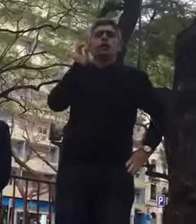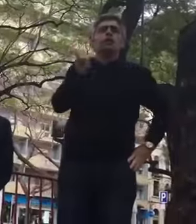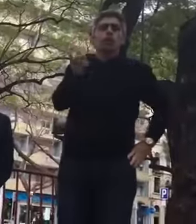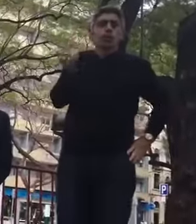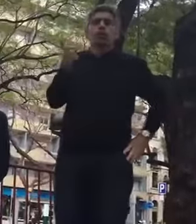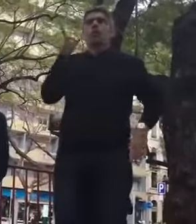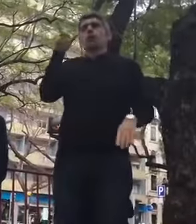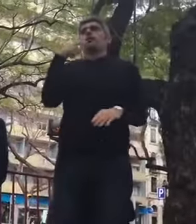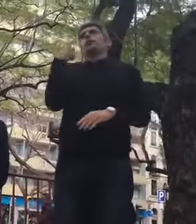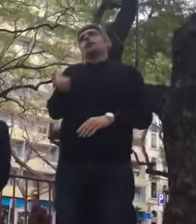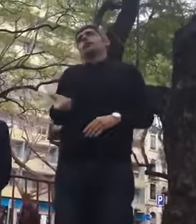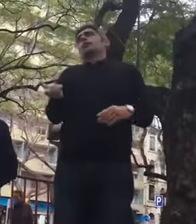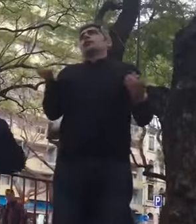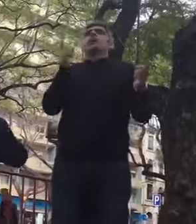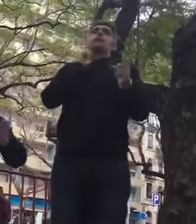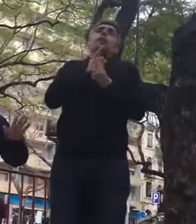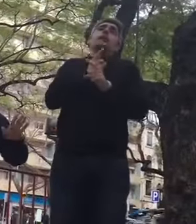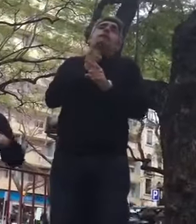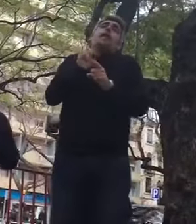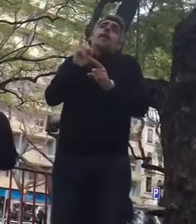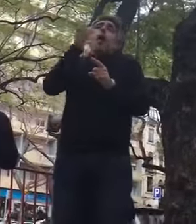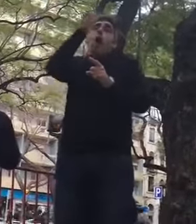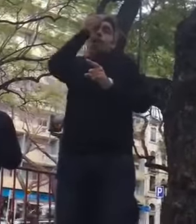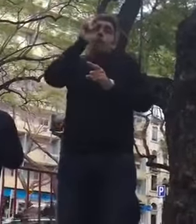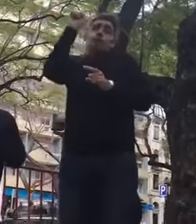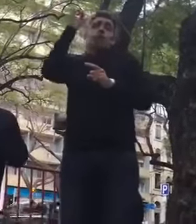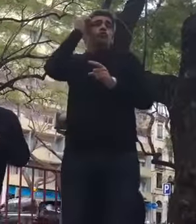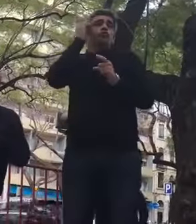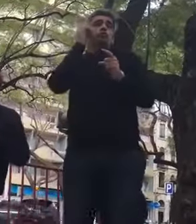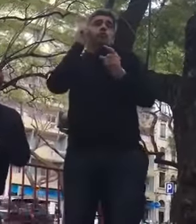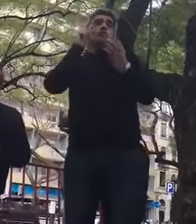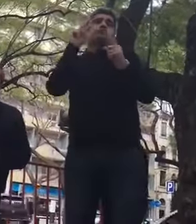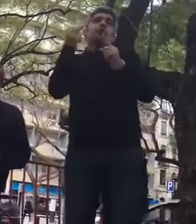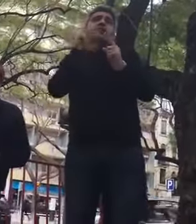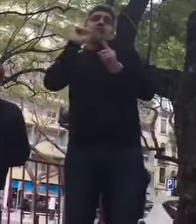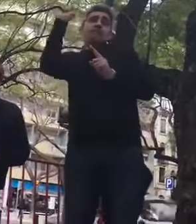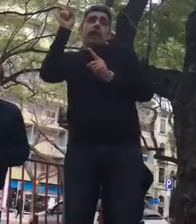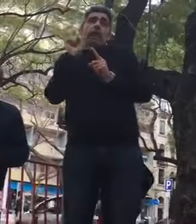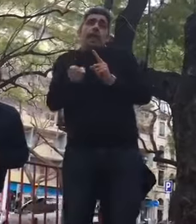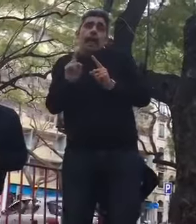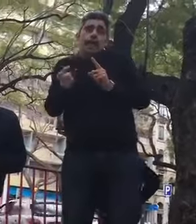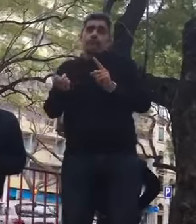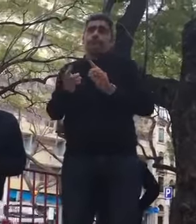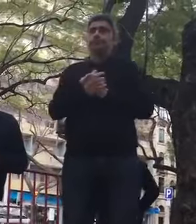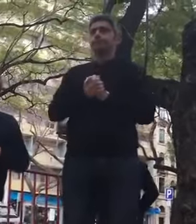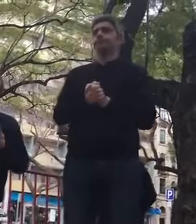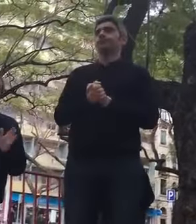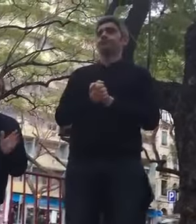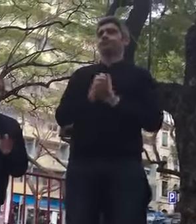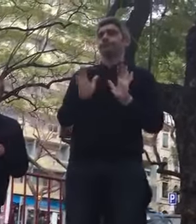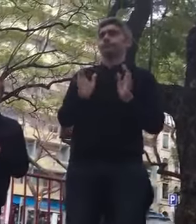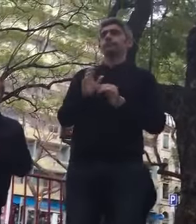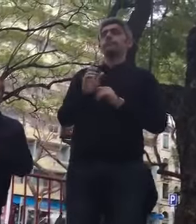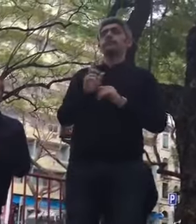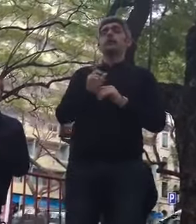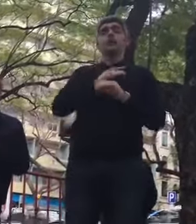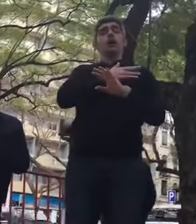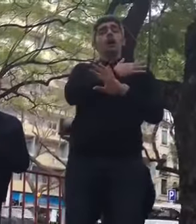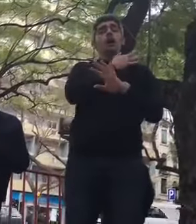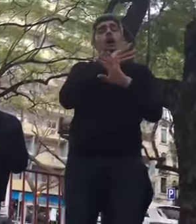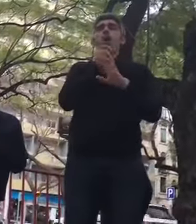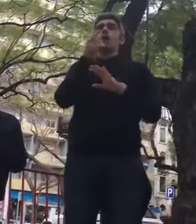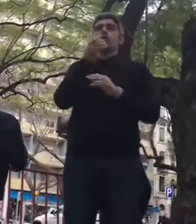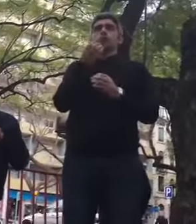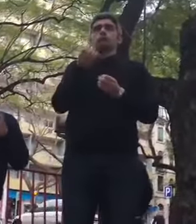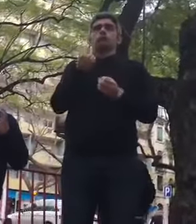continuam a dizer que é essa a sua interpretação. E então aceitaram, aceitaram, que era uma coisa que até agora não tinham